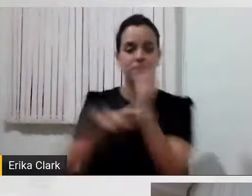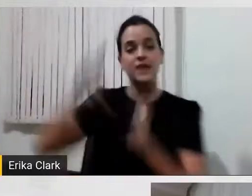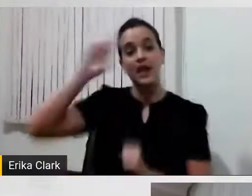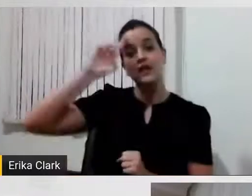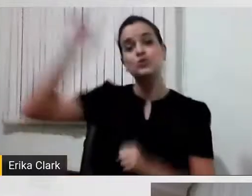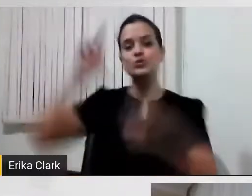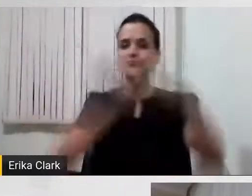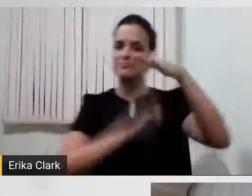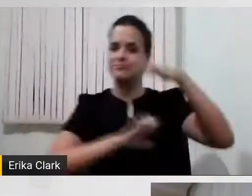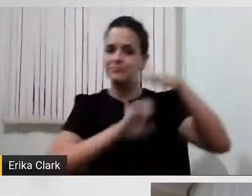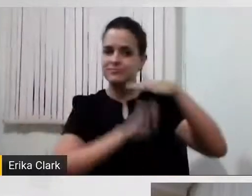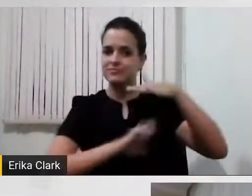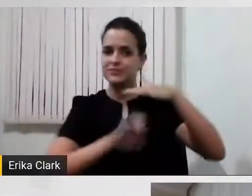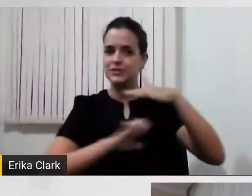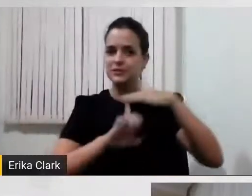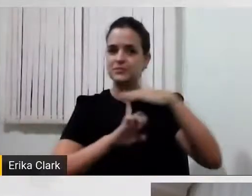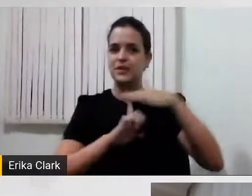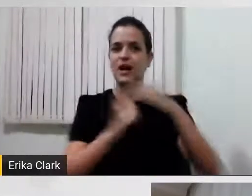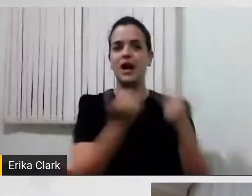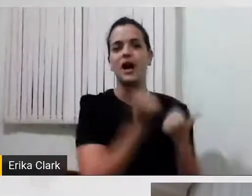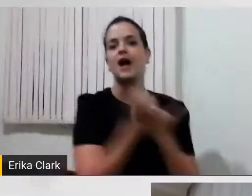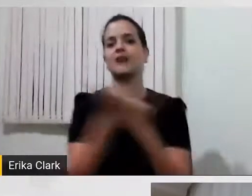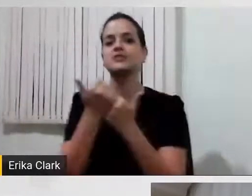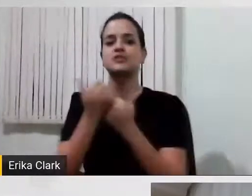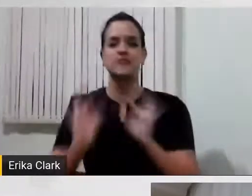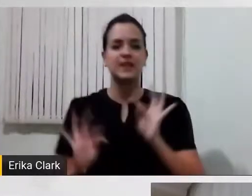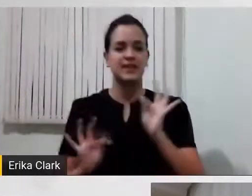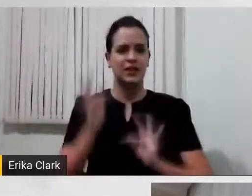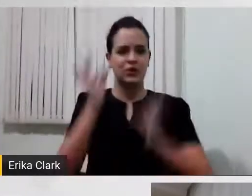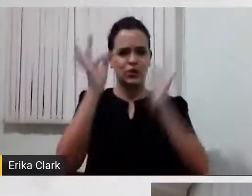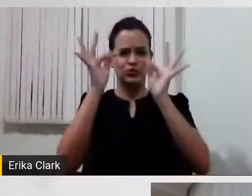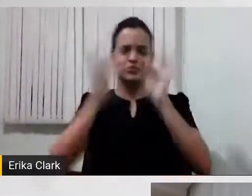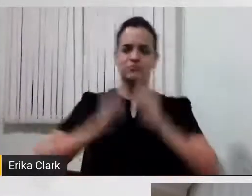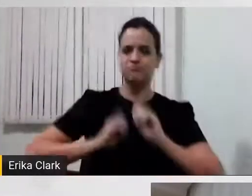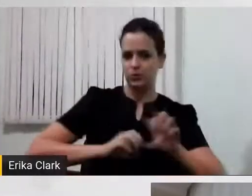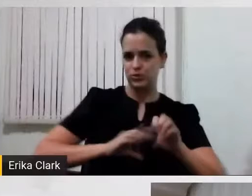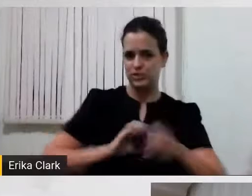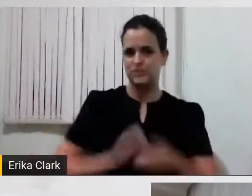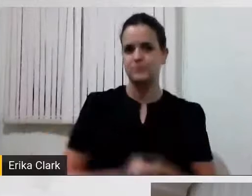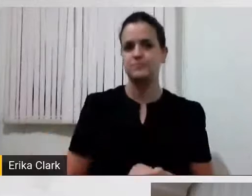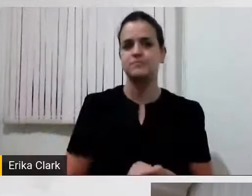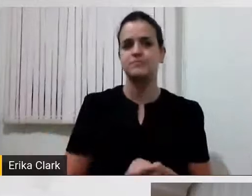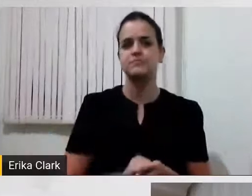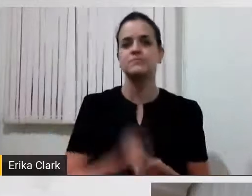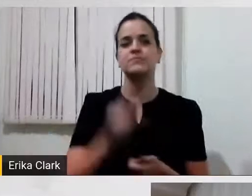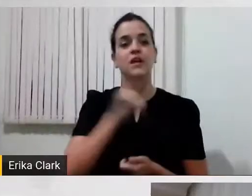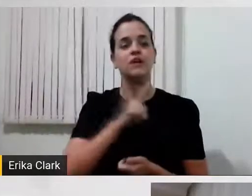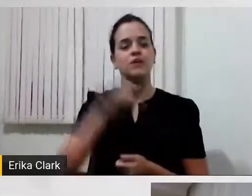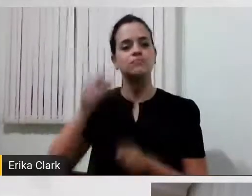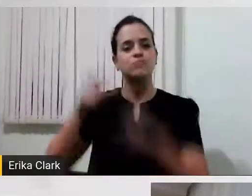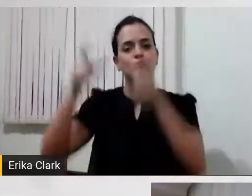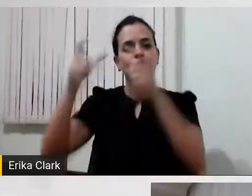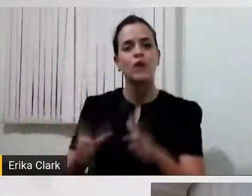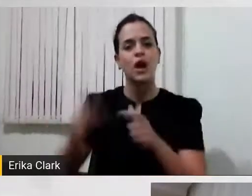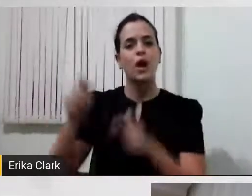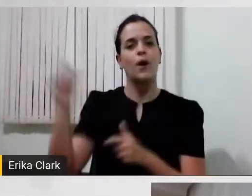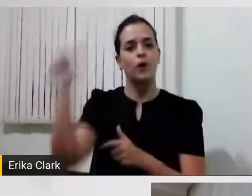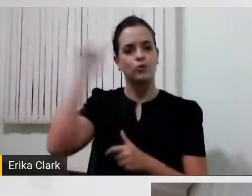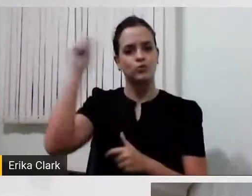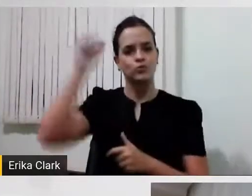Assistiva Tecnologia e Educação, que fica em Porto Alegre, Rio Grande do Sul. E, como a